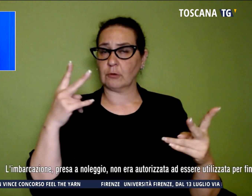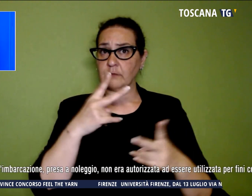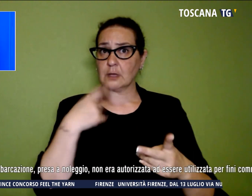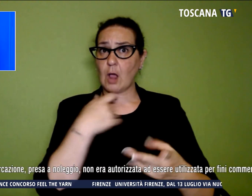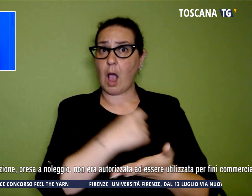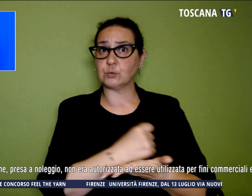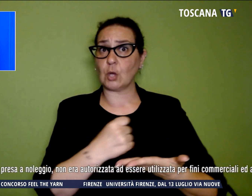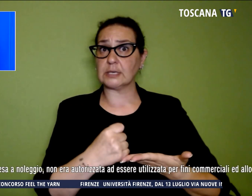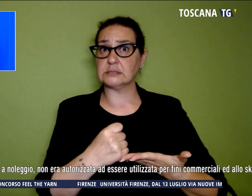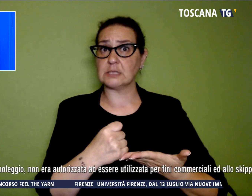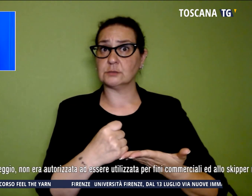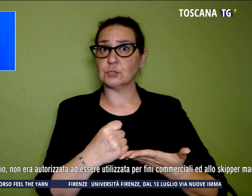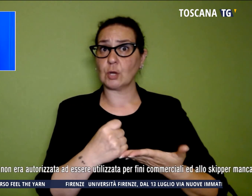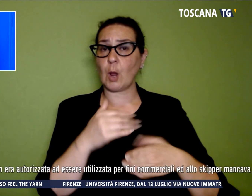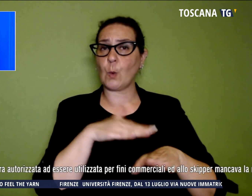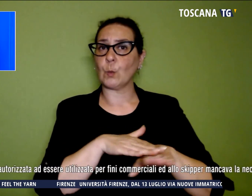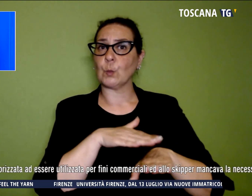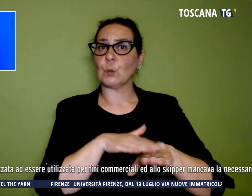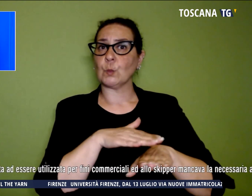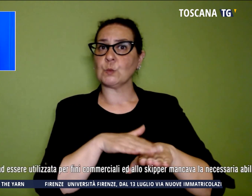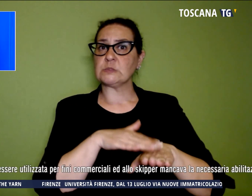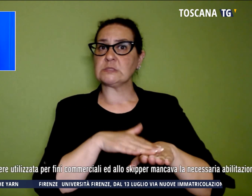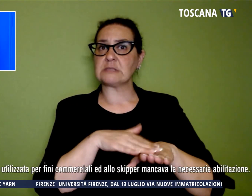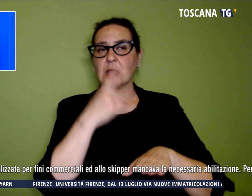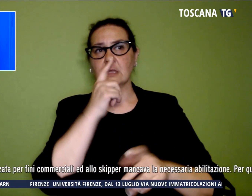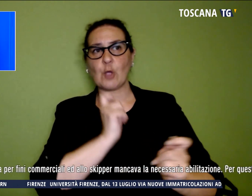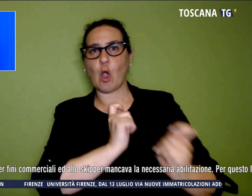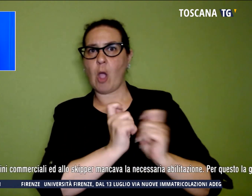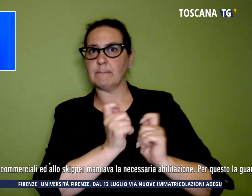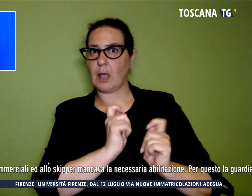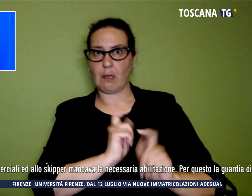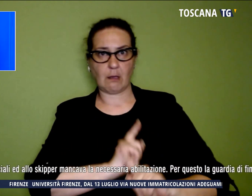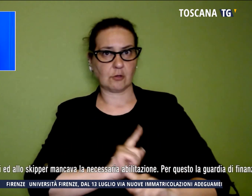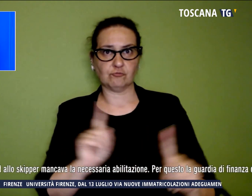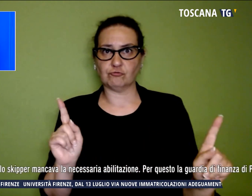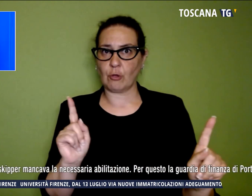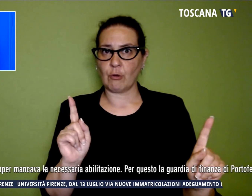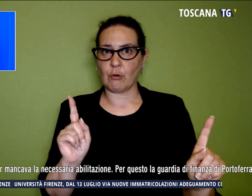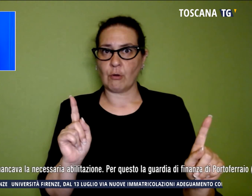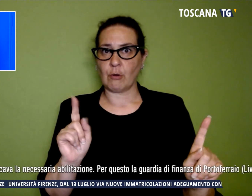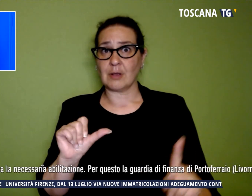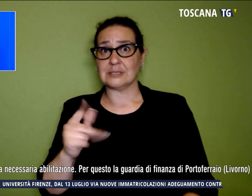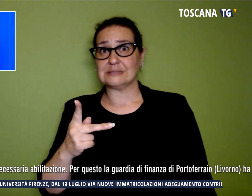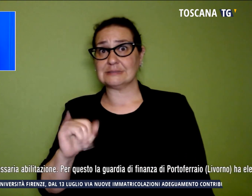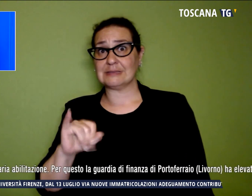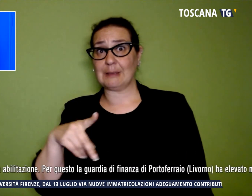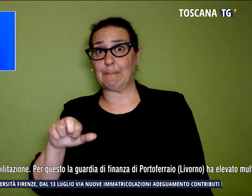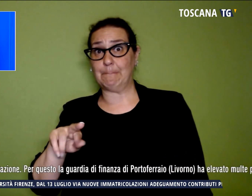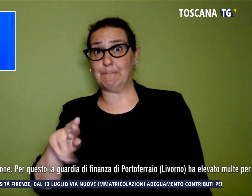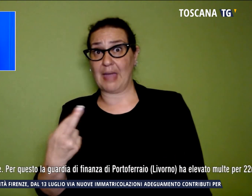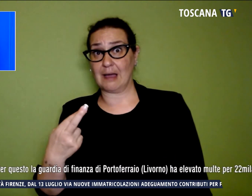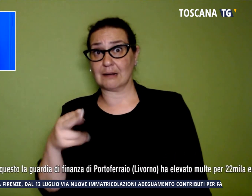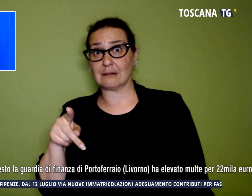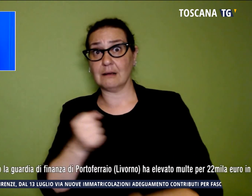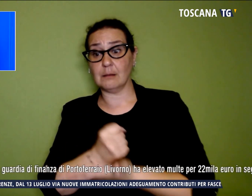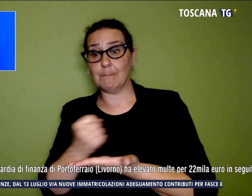essere utilizzata per fini commerciali e allo skipper mancava la necessaria abilitazione.